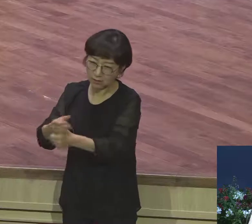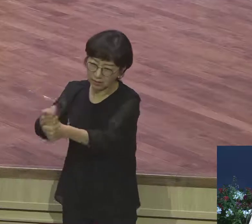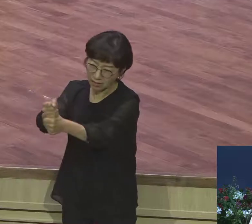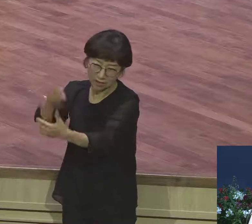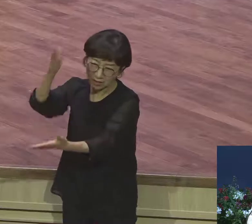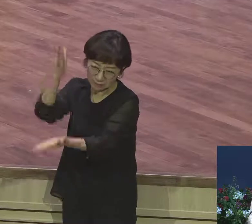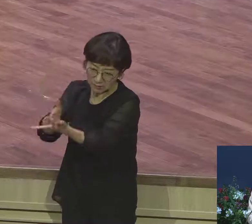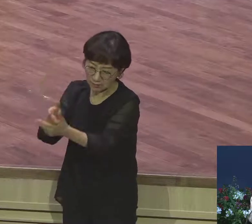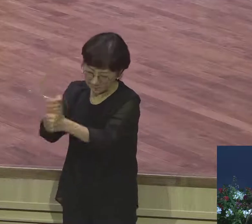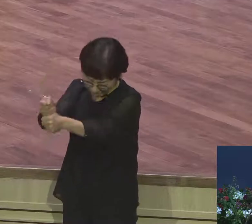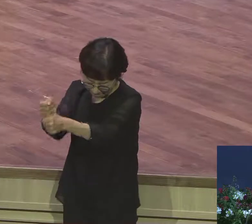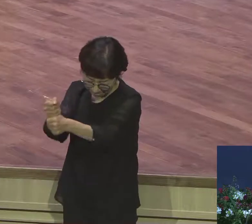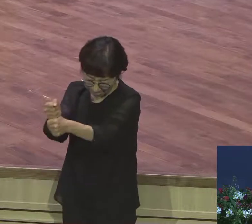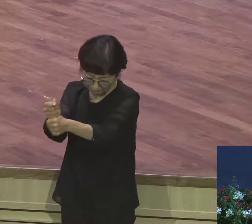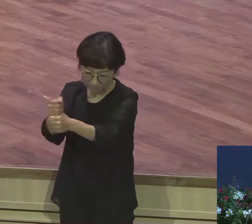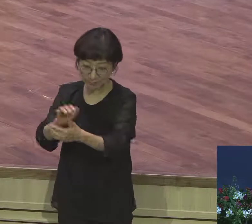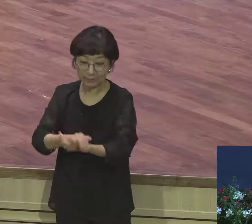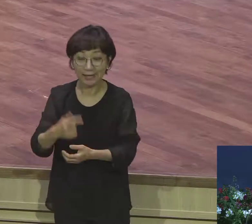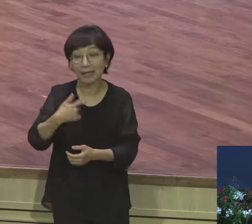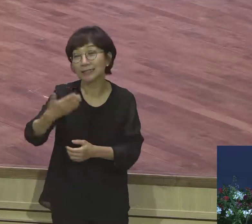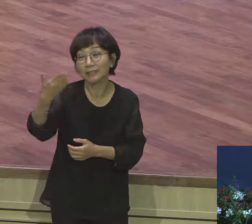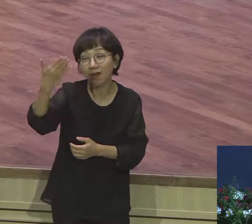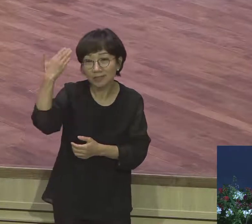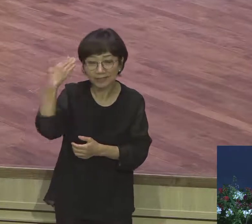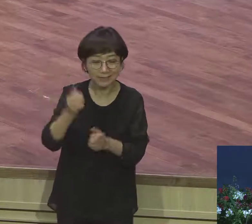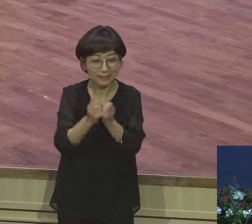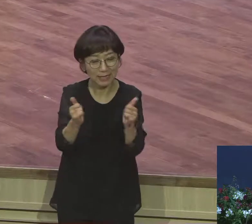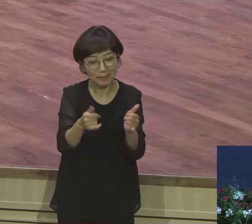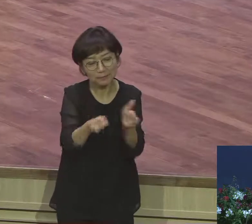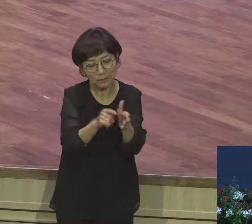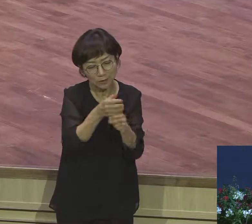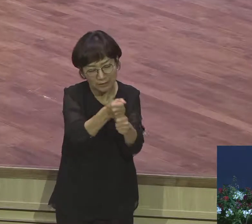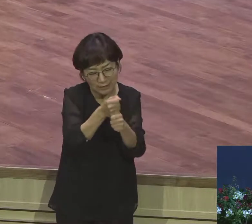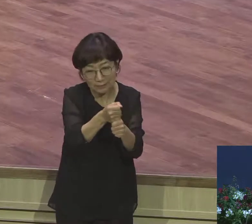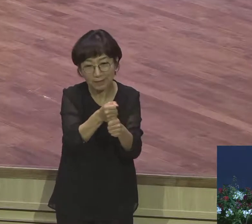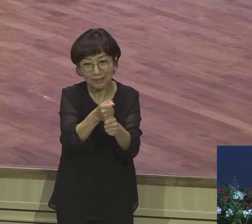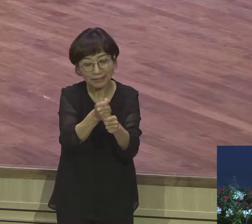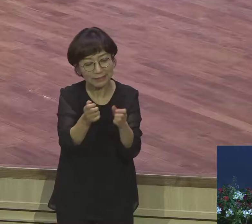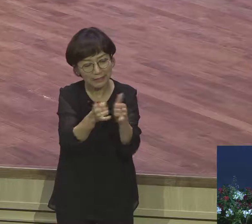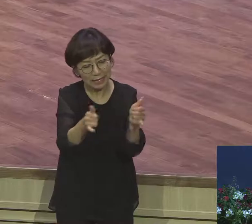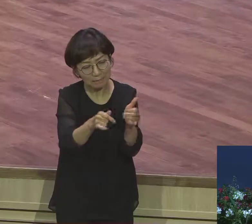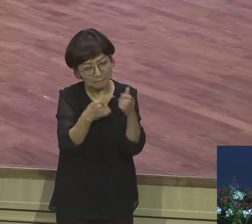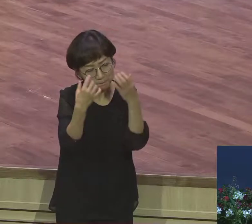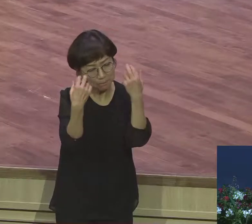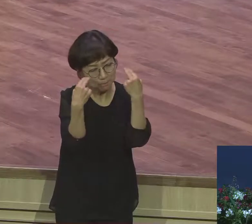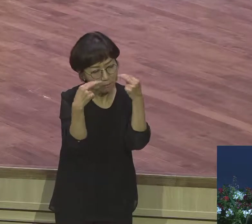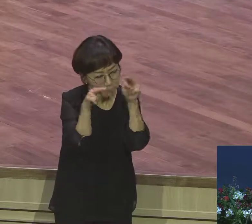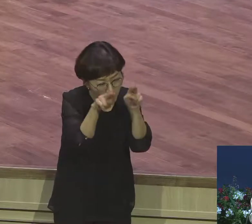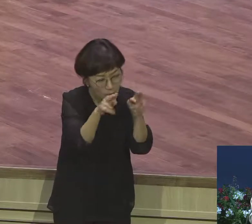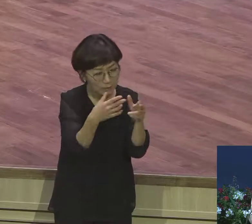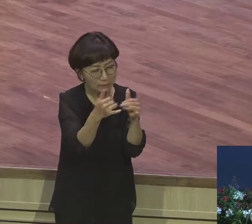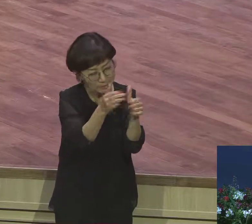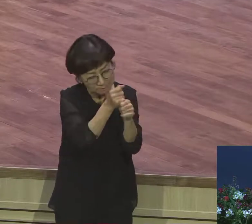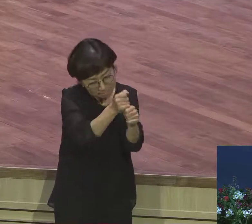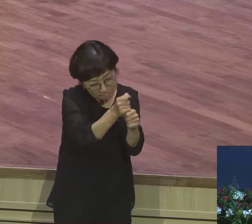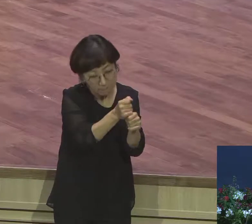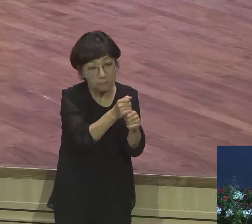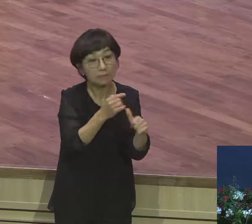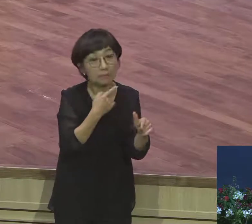이전까지는 사람을 바라보고 사람을 의지하고 사람과 실험하며 살았던 야곱이 이제는 하나님을 바라보고 하나님을 전적으로